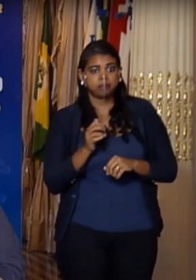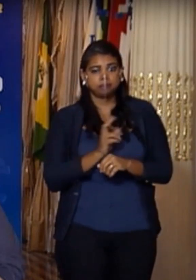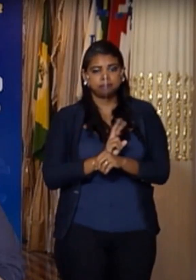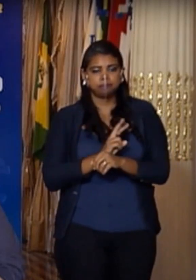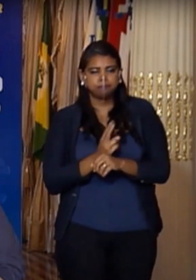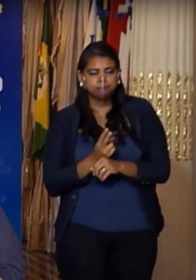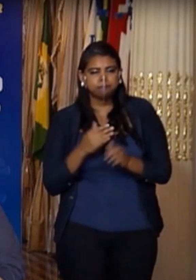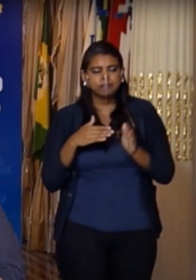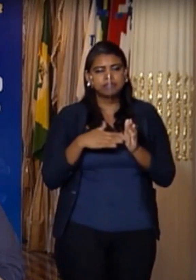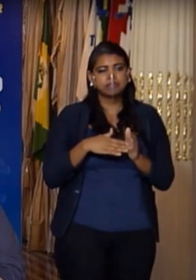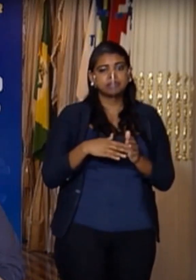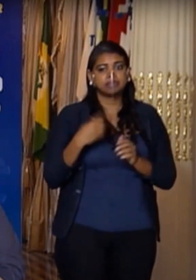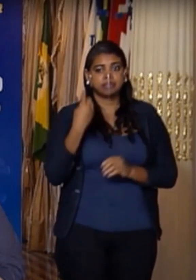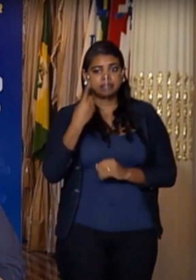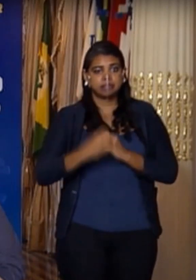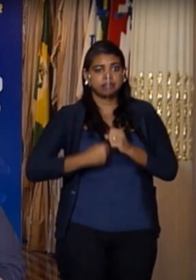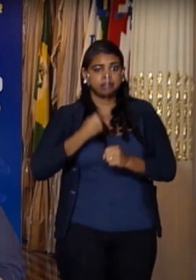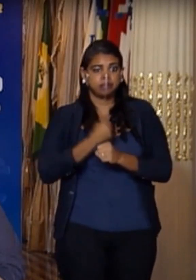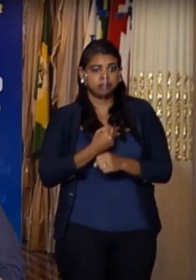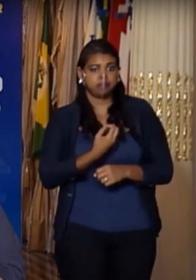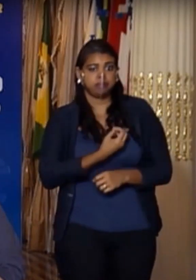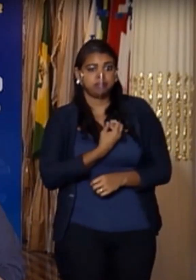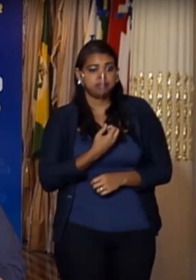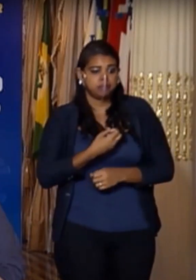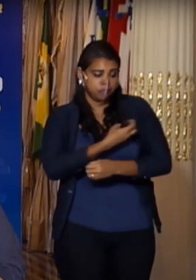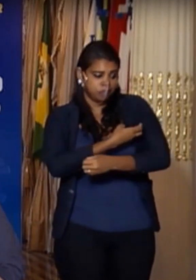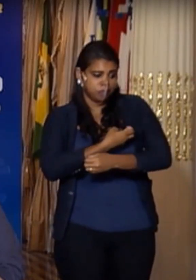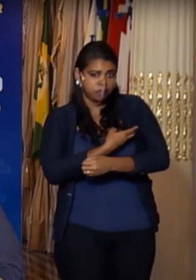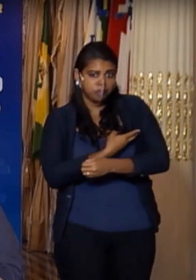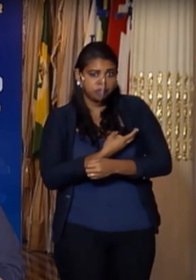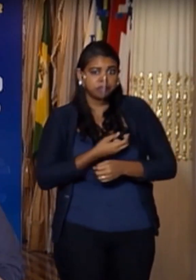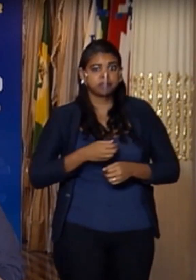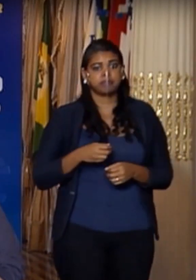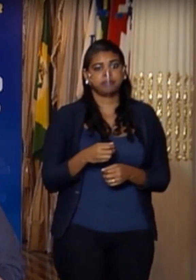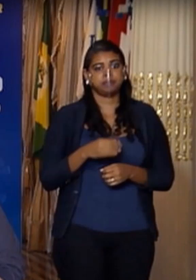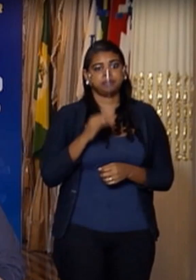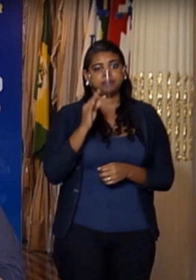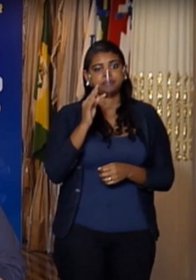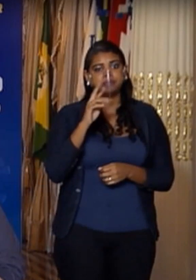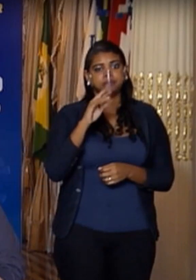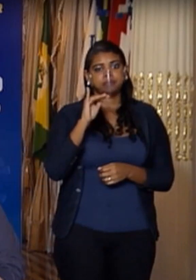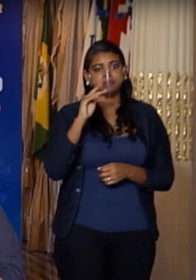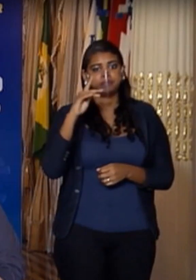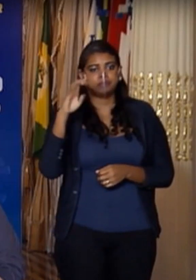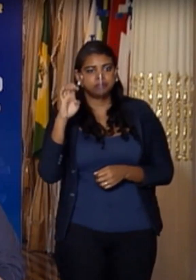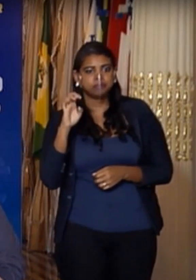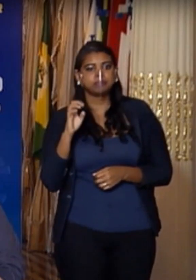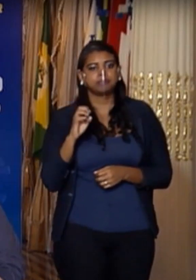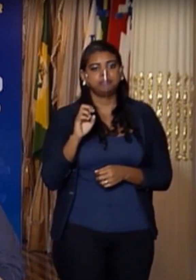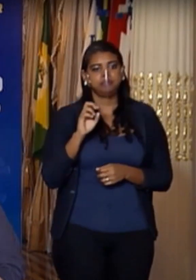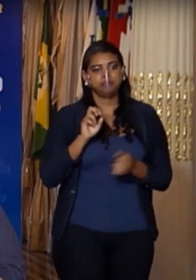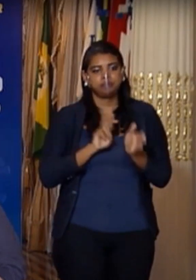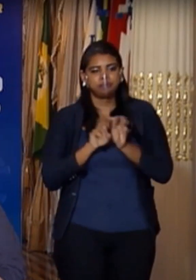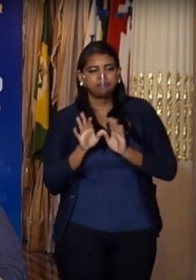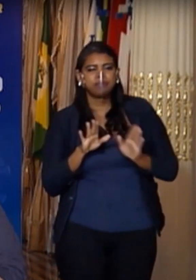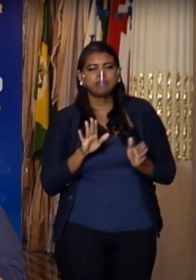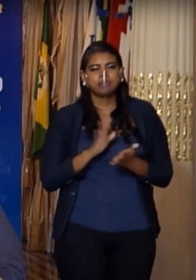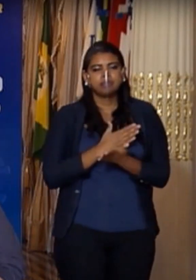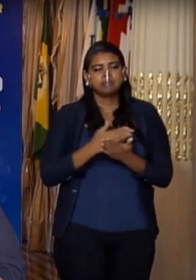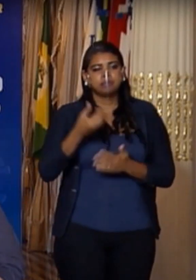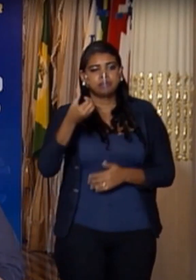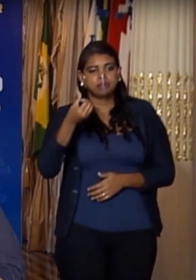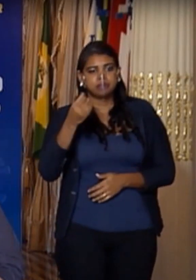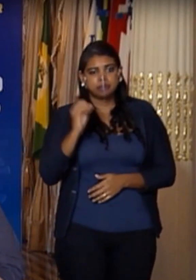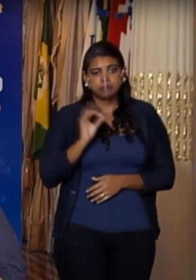faixa até um ano é a da primeira dose da vacina tríplice viral. E está só em 60